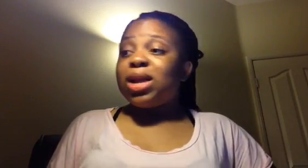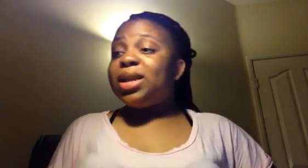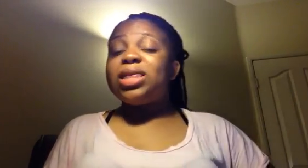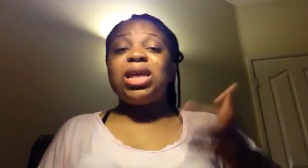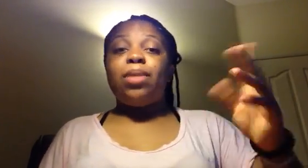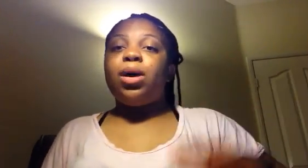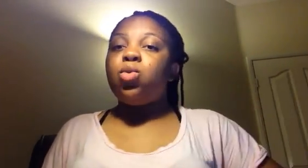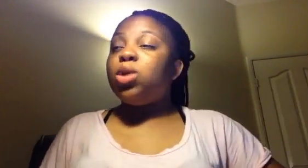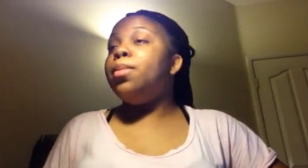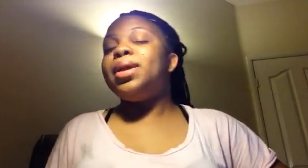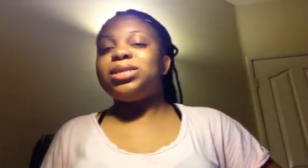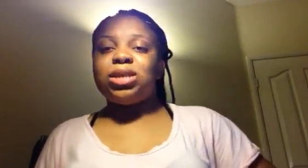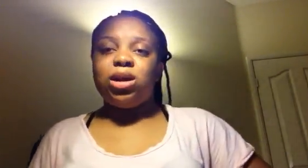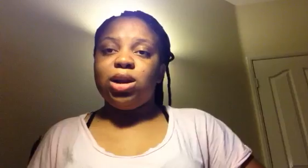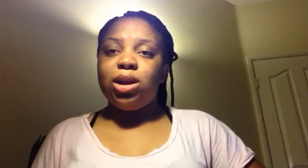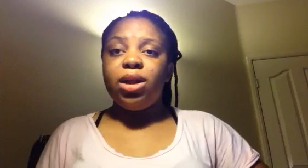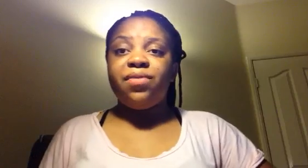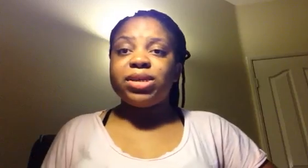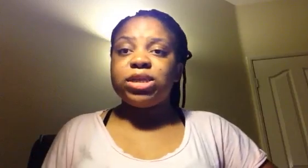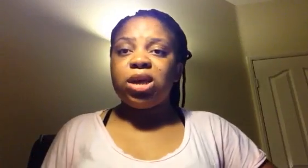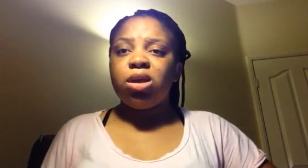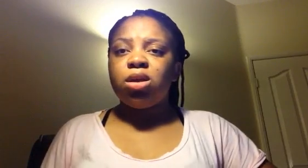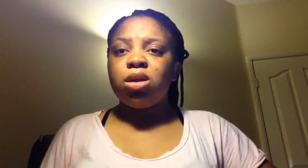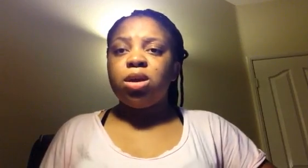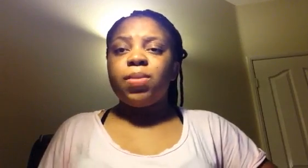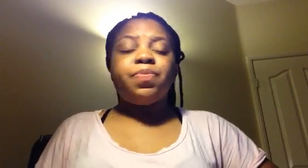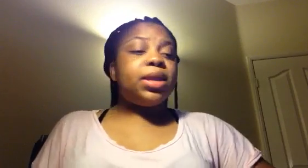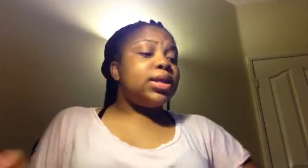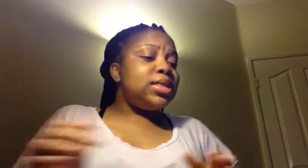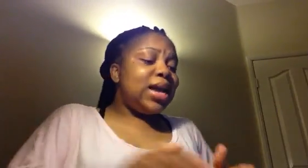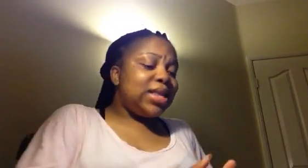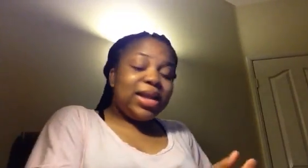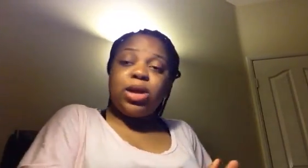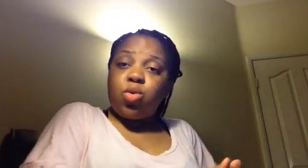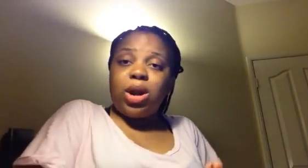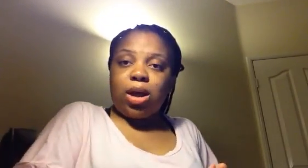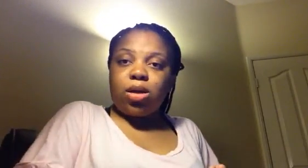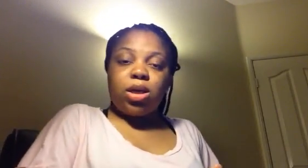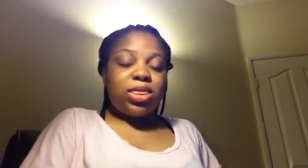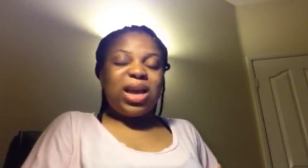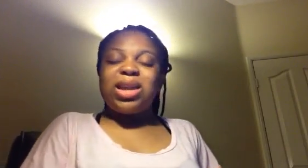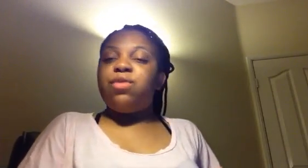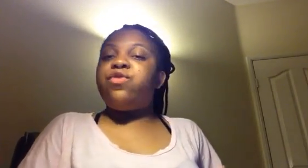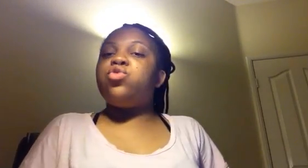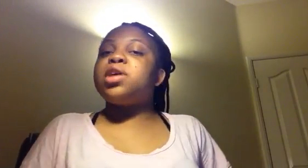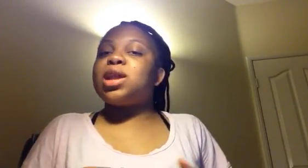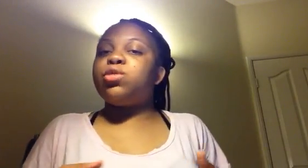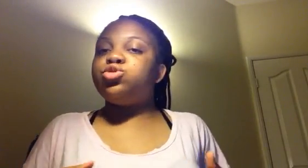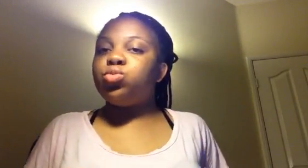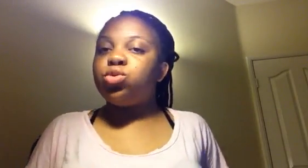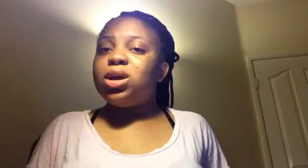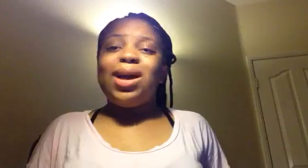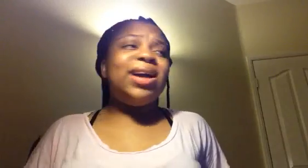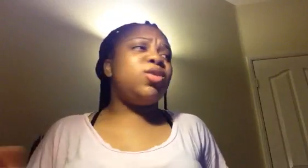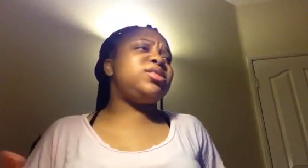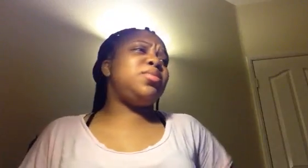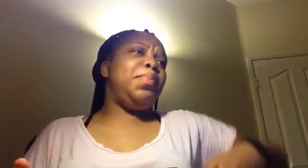Nathalie était là-bas où elle le menaçait dans les vestiaires. Nathalie, quoi là? Il'a rien à foutre avec la coupe du monde. Arrêtez aussi de